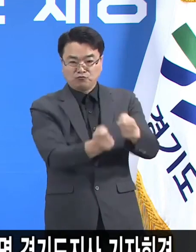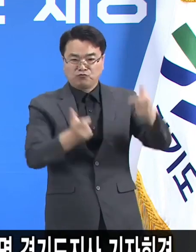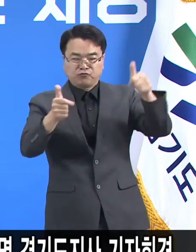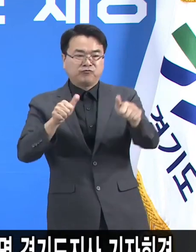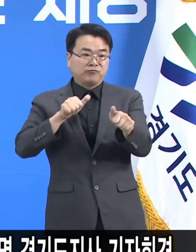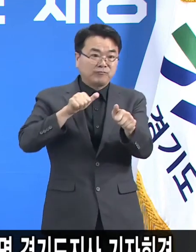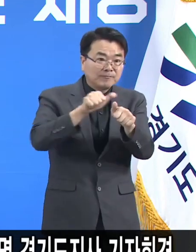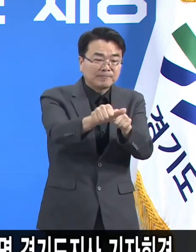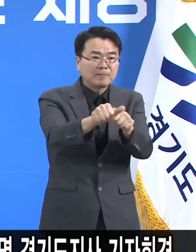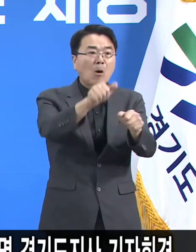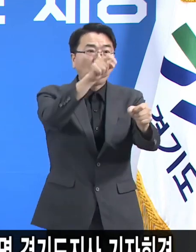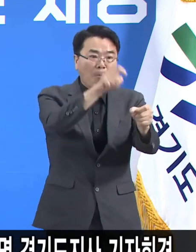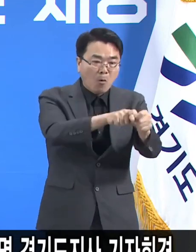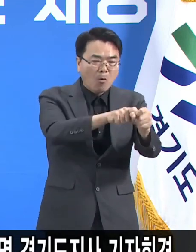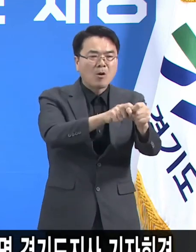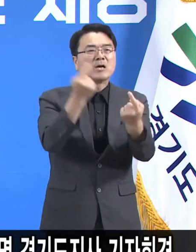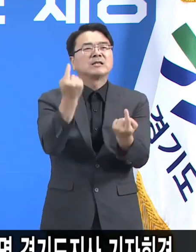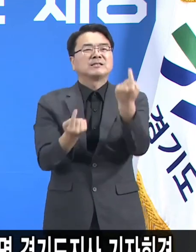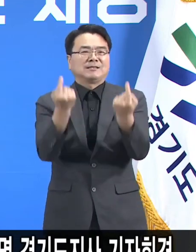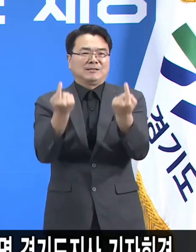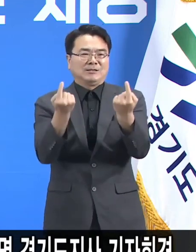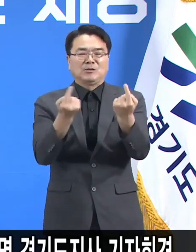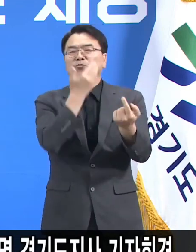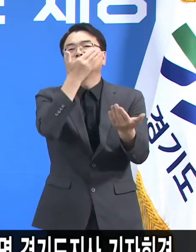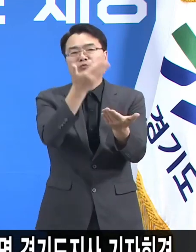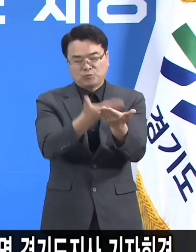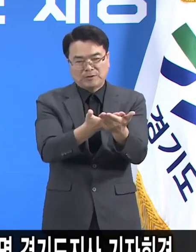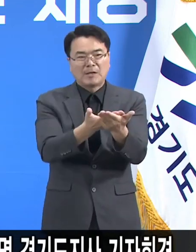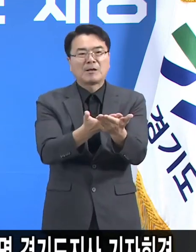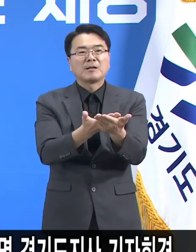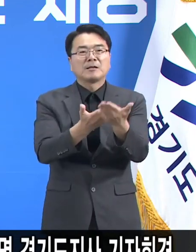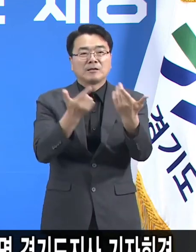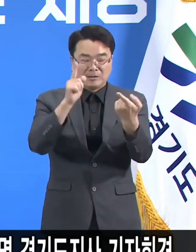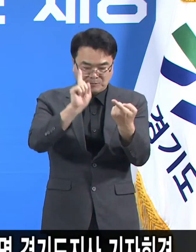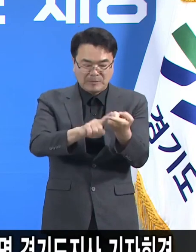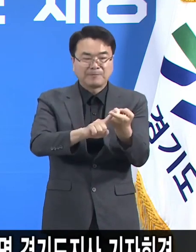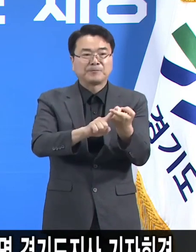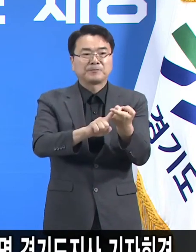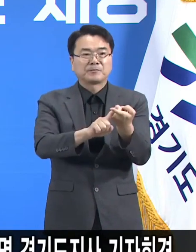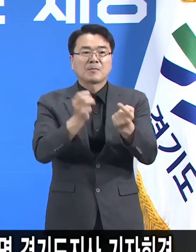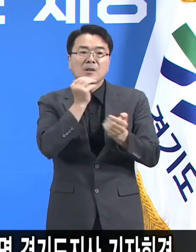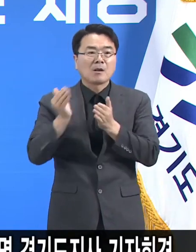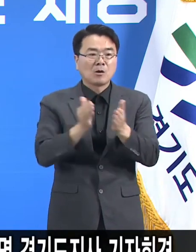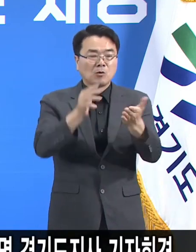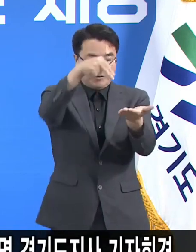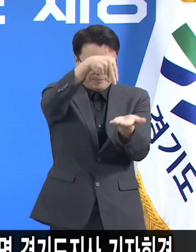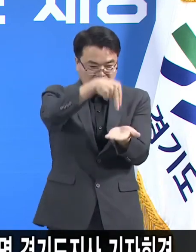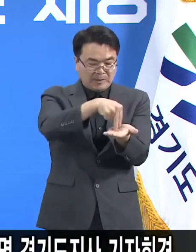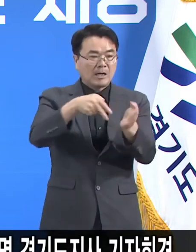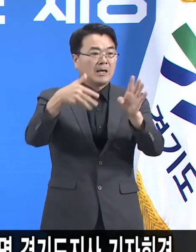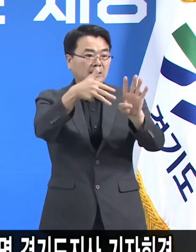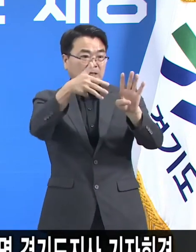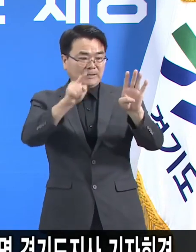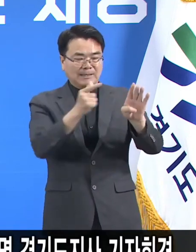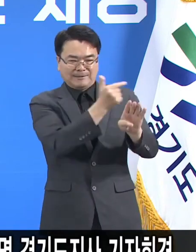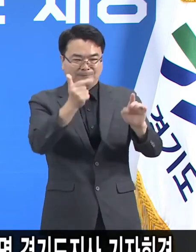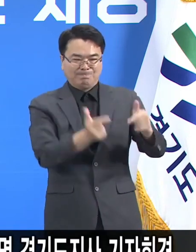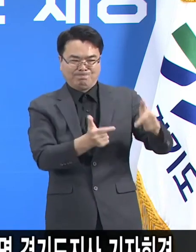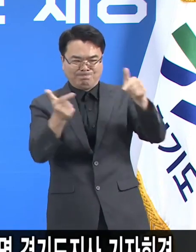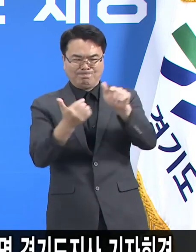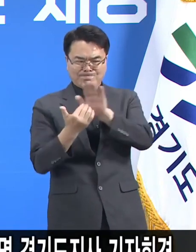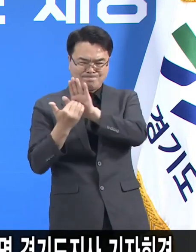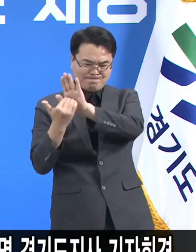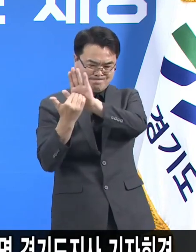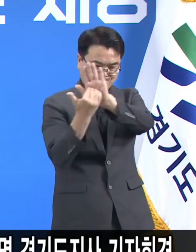무엇보다 중요한 이유입니다. 우리 경기도는 4차 대유행을 저지하기